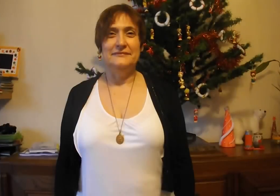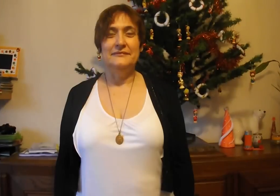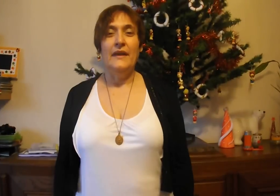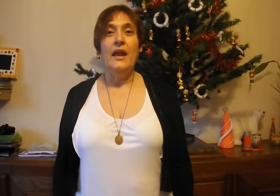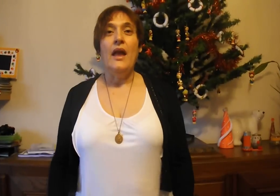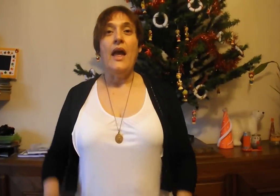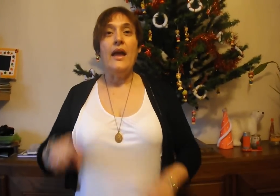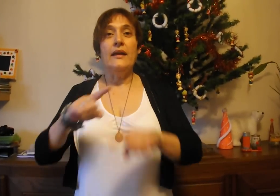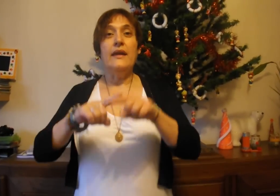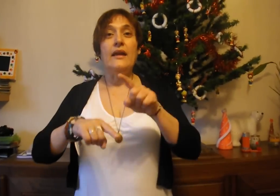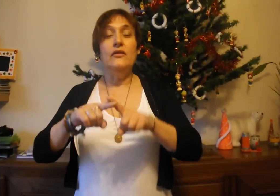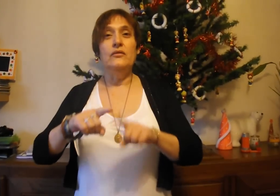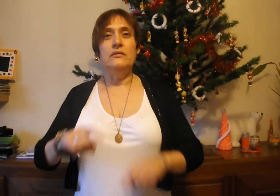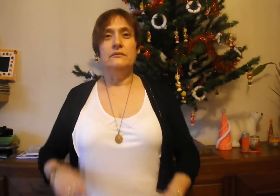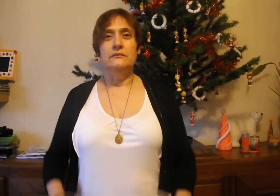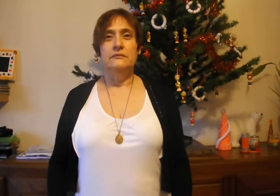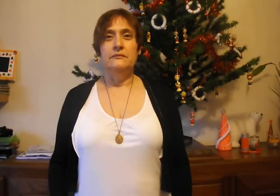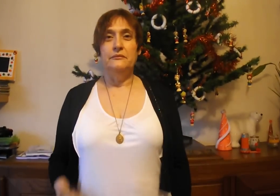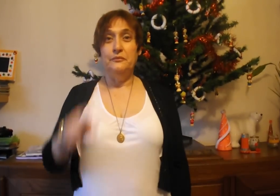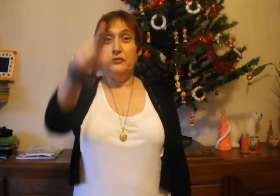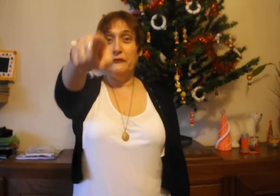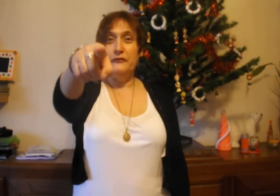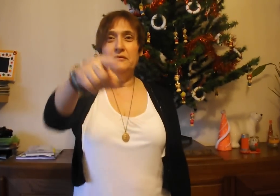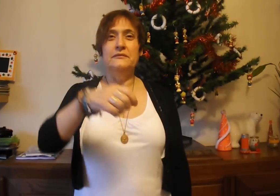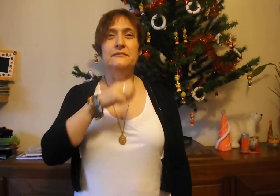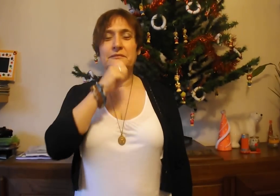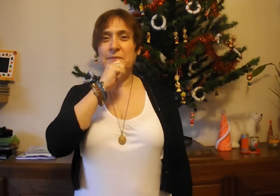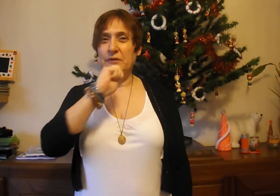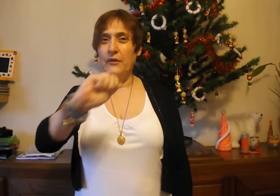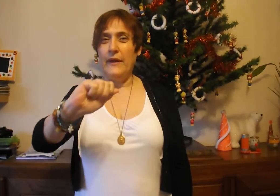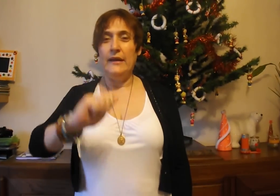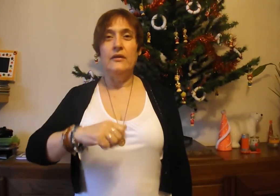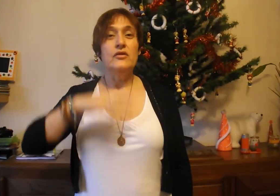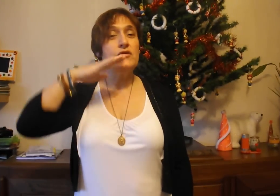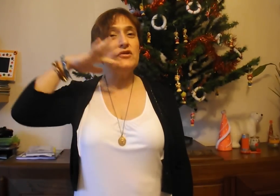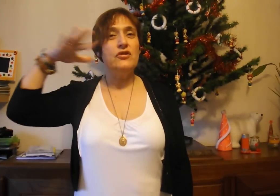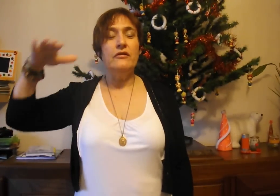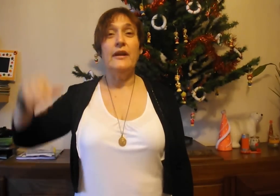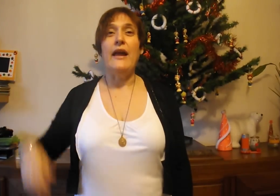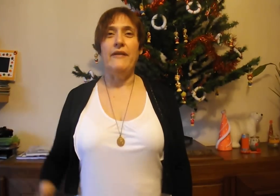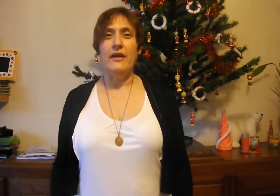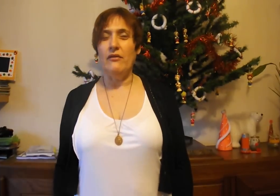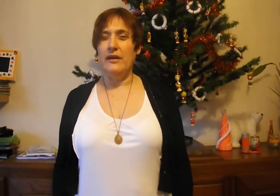Un cadeau pour vous, pour Noël. Je chante avec Henri.